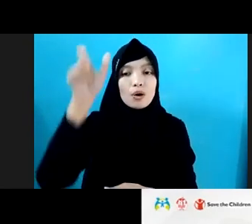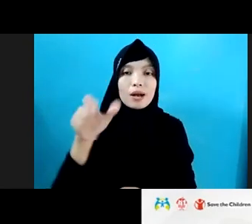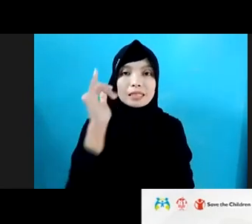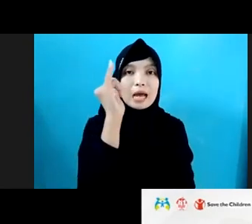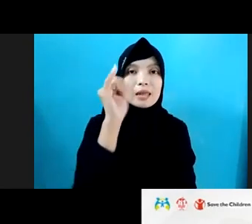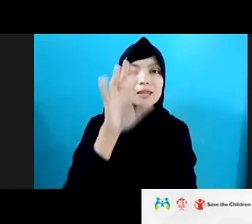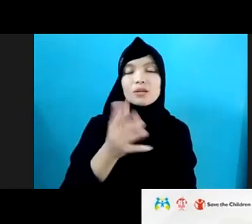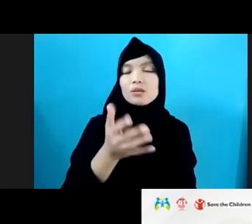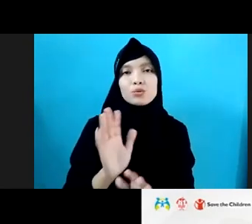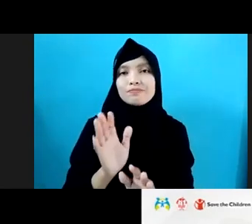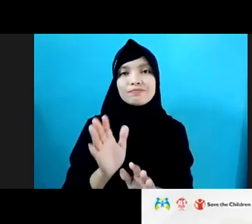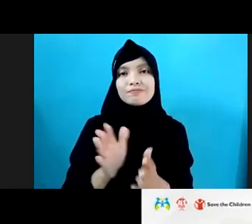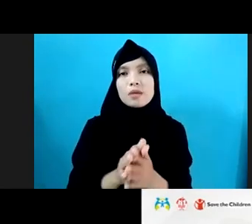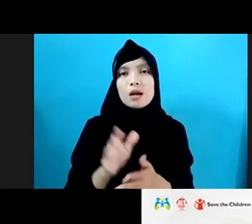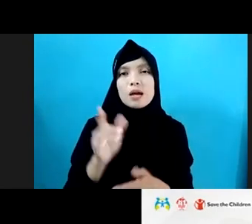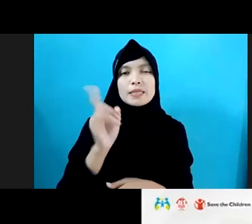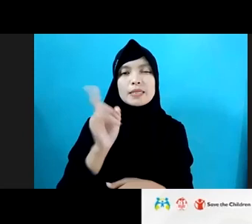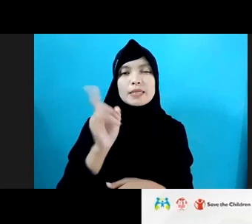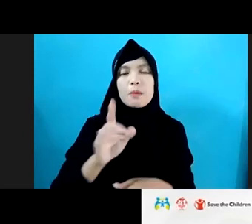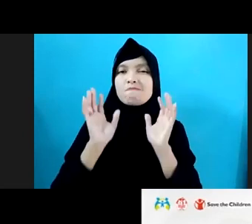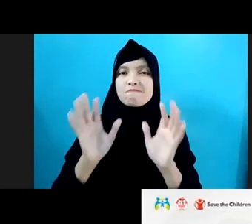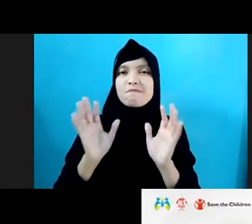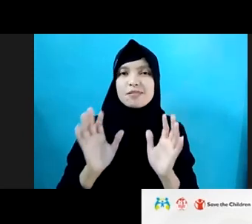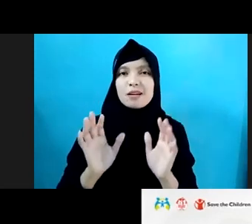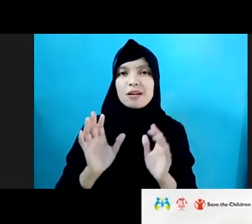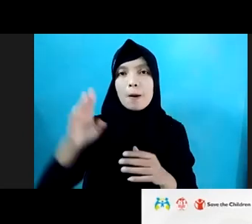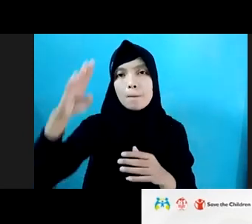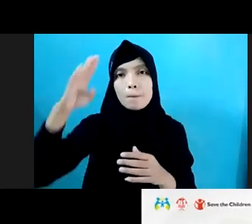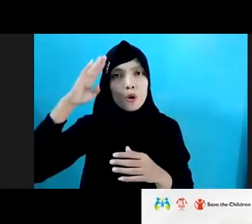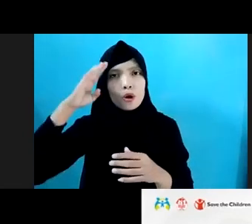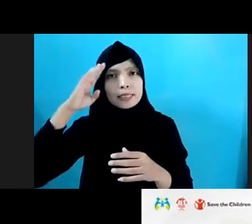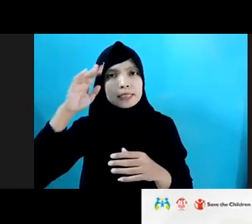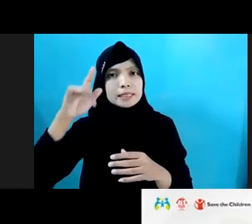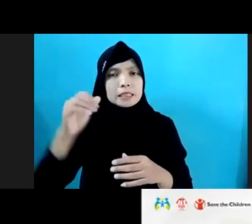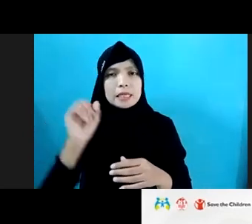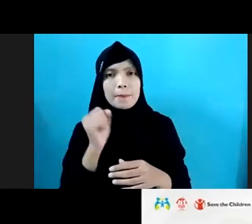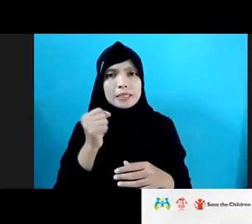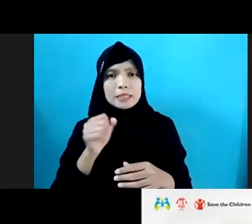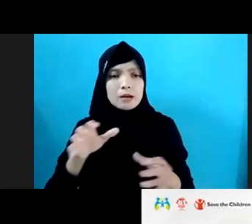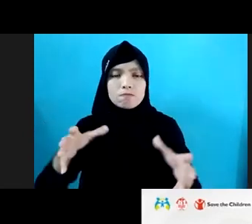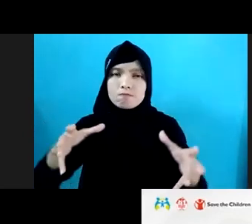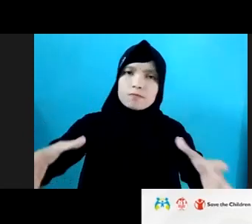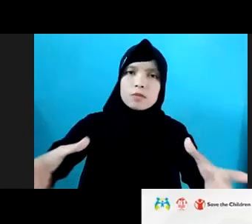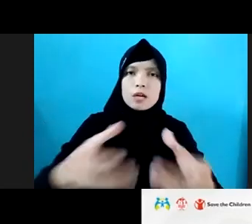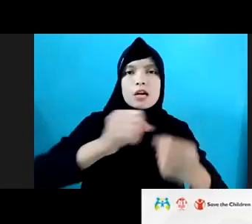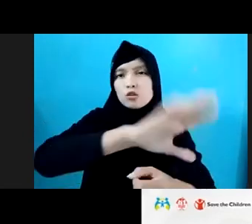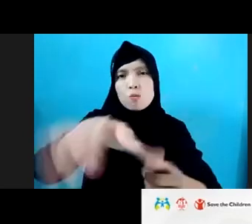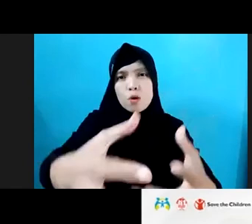dalam menanganin pelaku. Dan mereka tidak bisa menanganin semua pelaku. Mereka hanya pelaku-pelaku yang